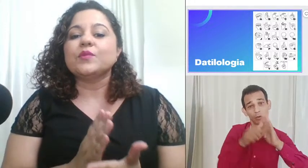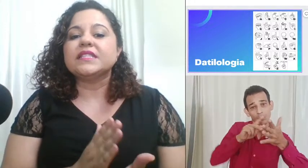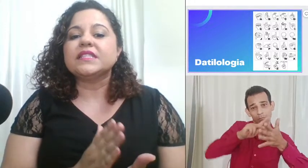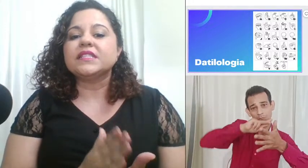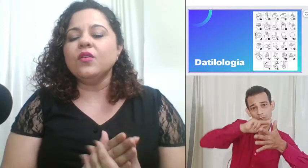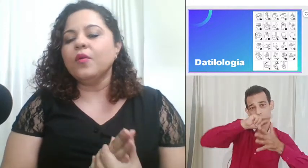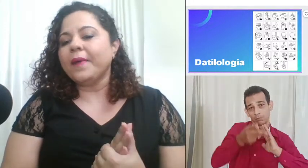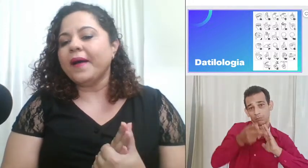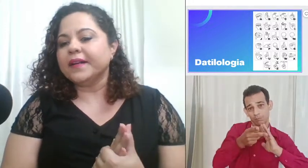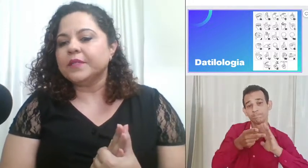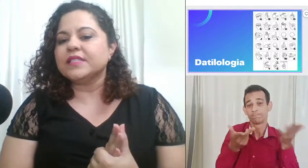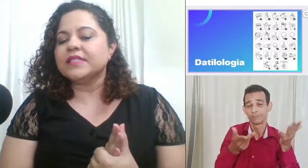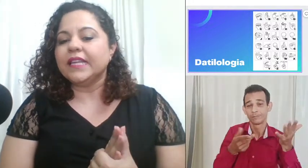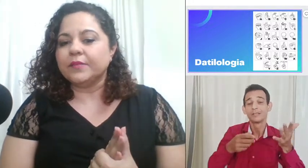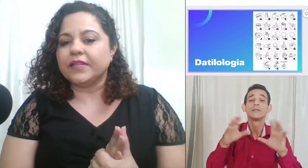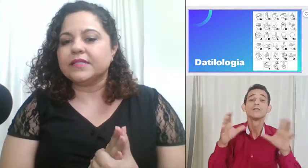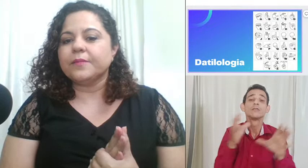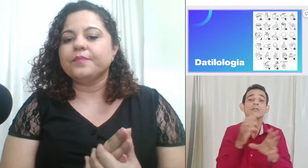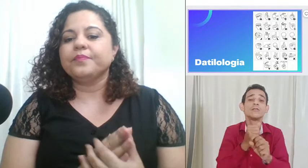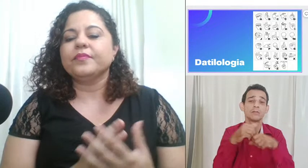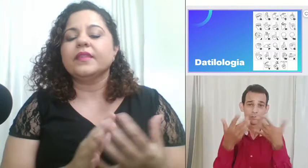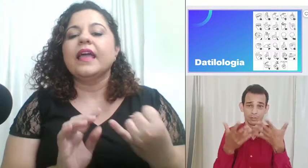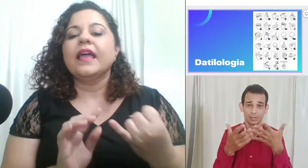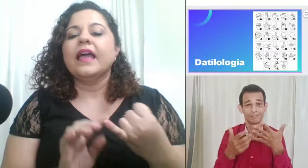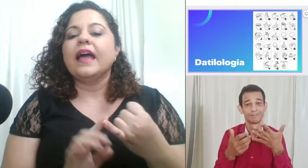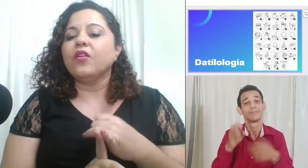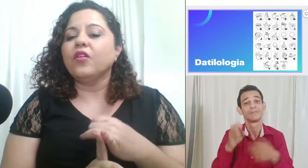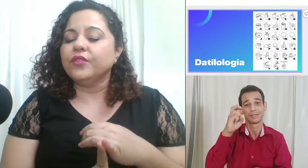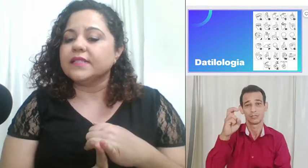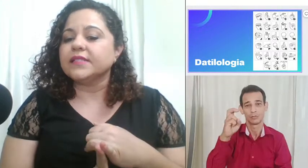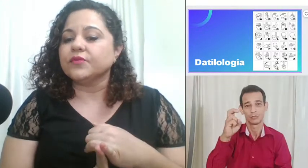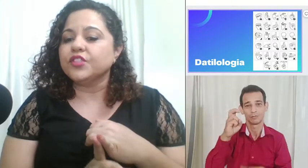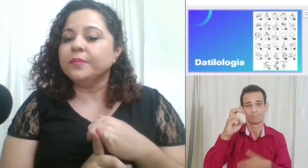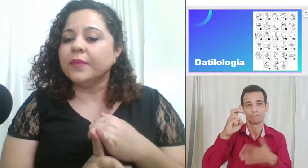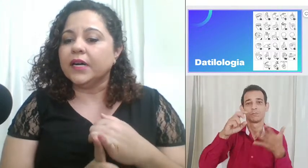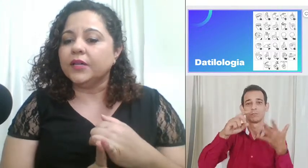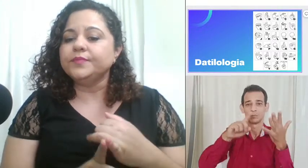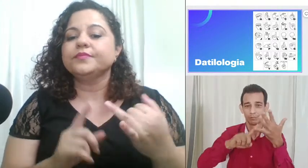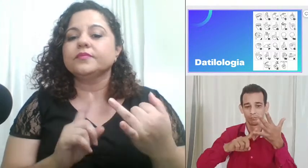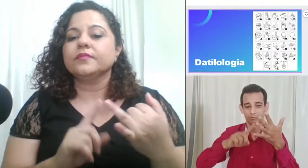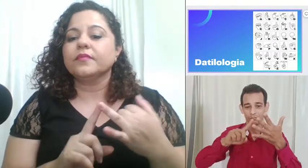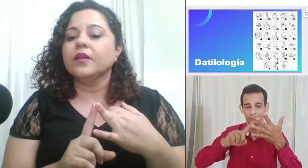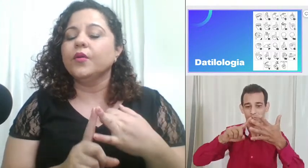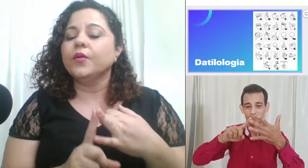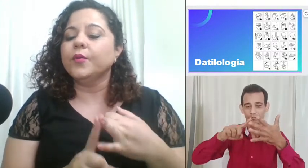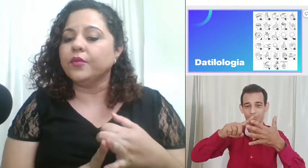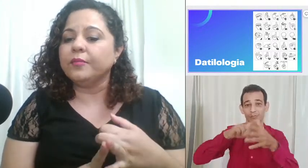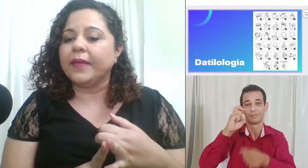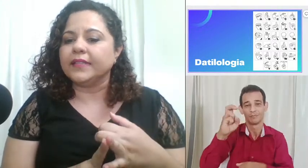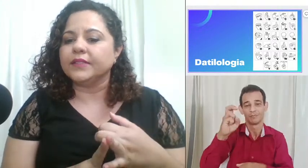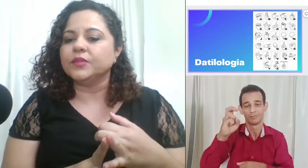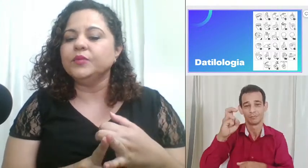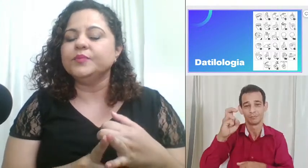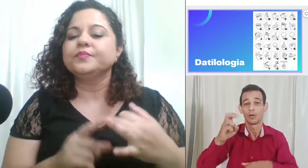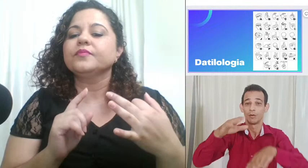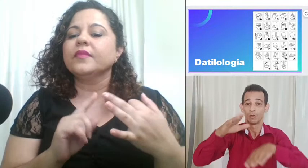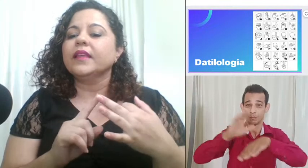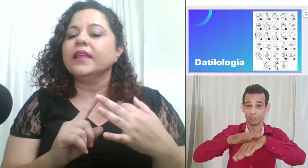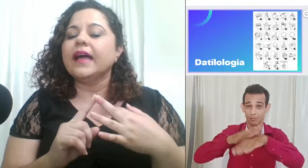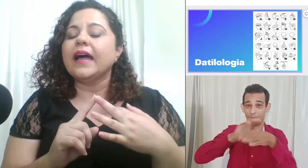cinco parâmetros da Libras a configuração de mão o movimento a